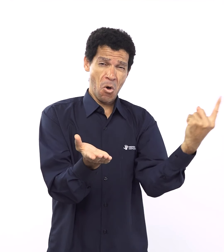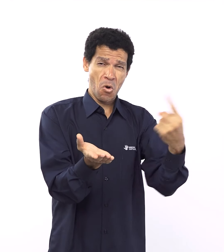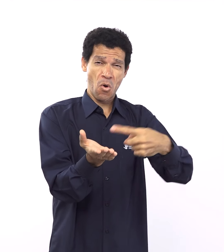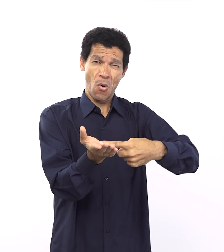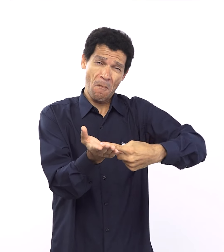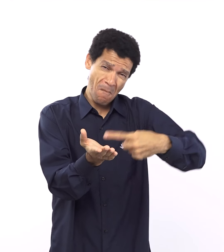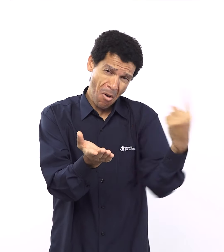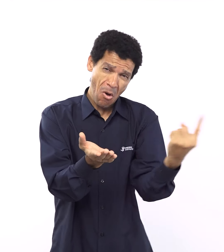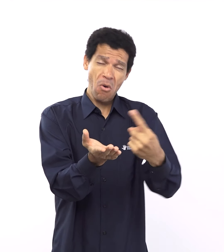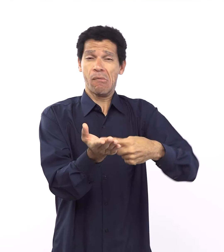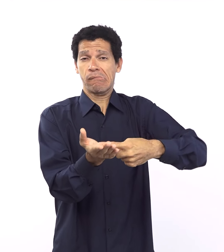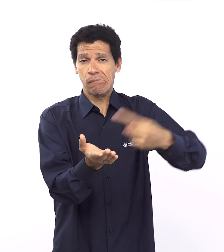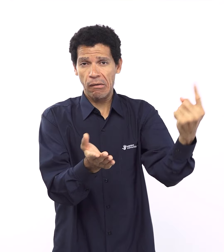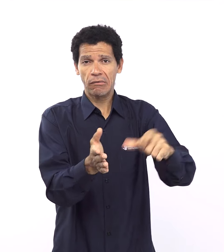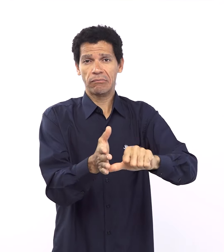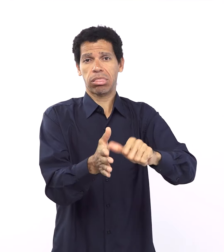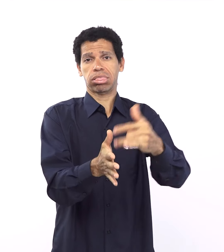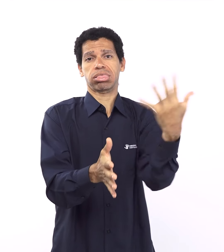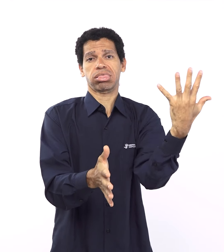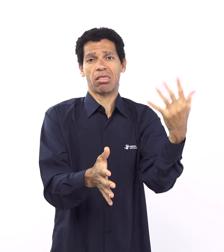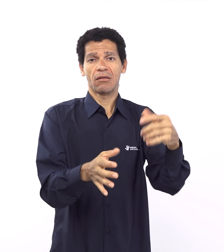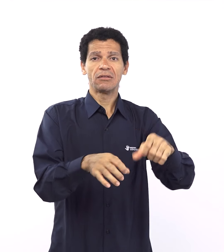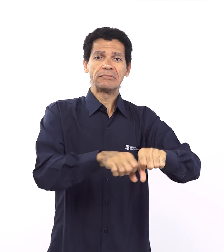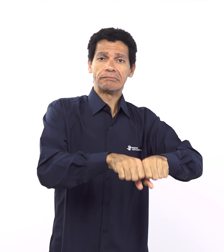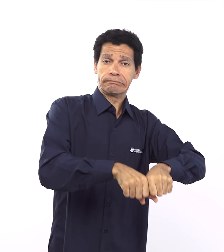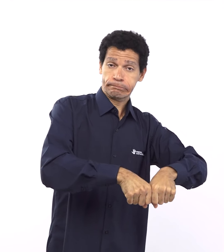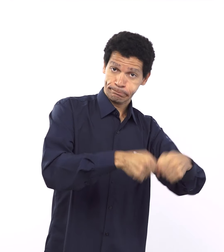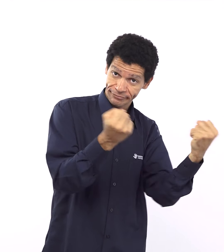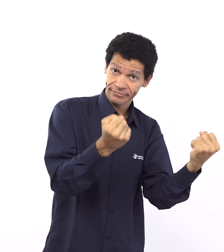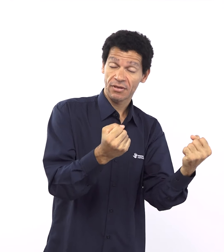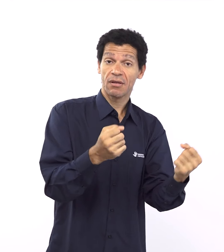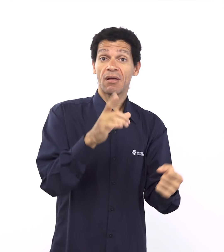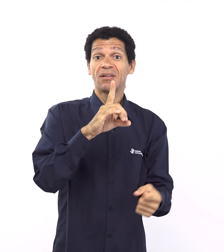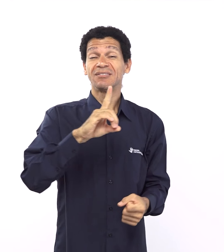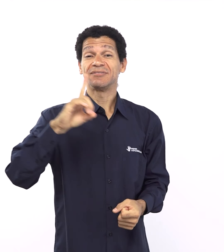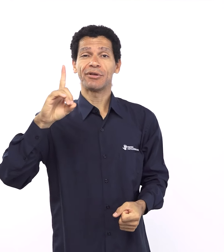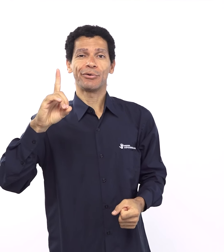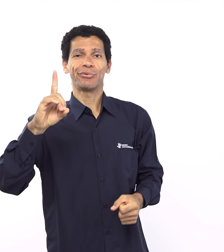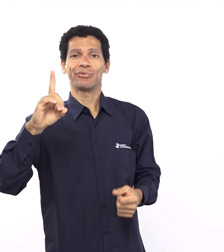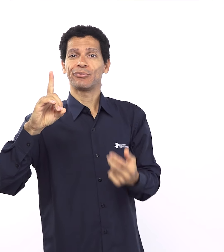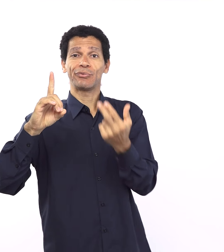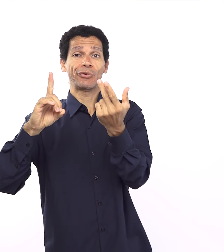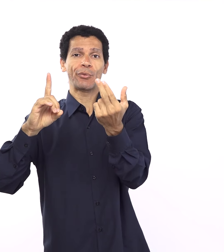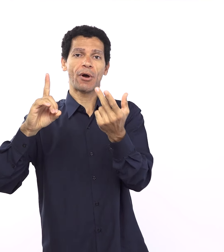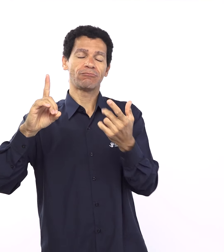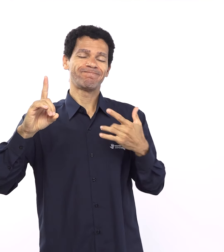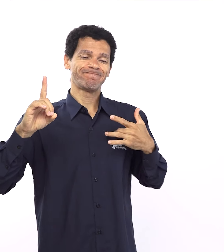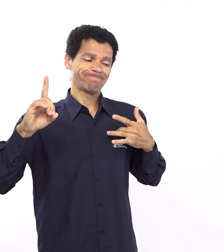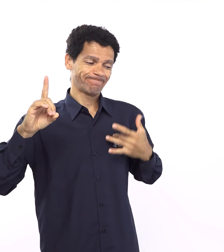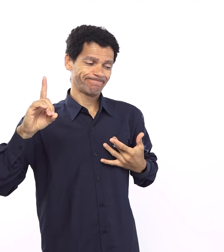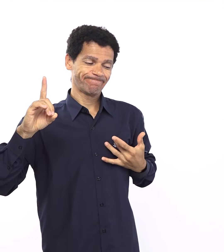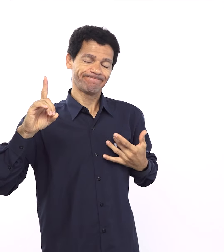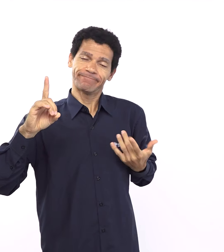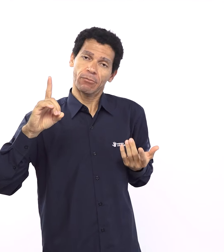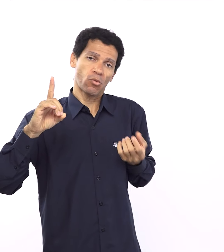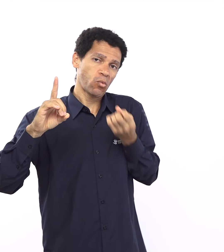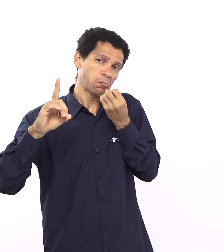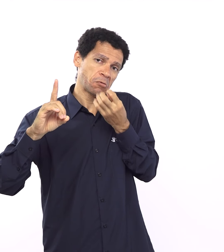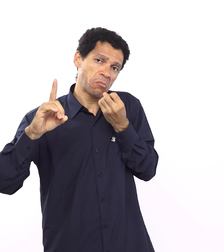que Deus tem com Israel elas tem um propósito bem específico para Israel numa dinâmica de Israel ser testemunha de Deus para todos